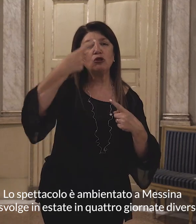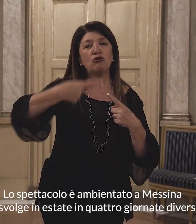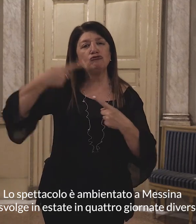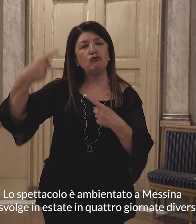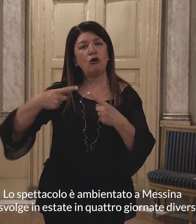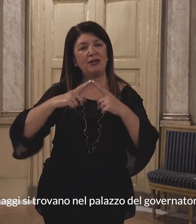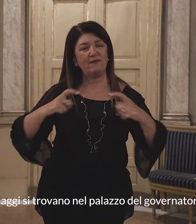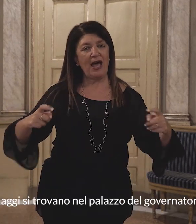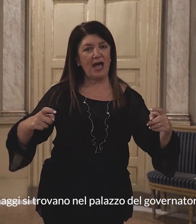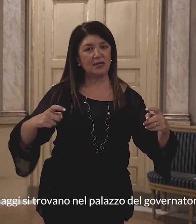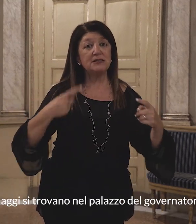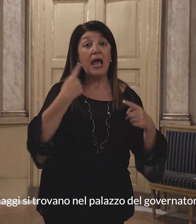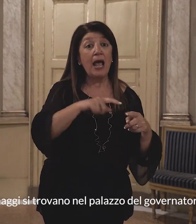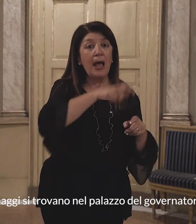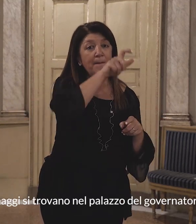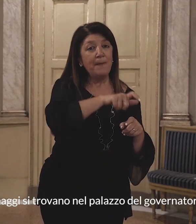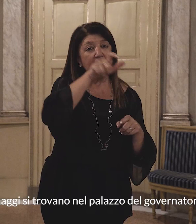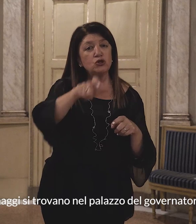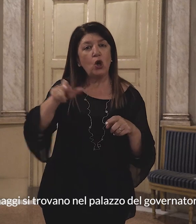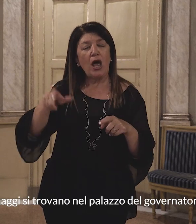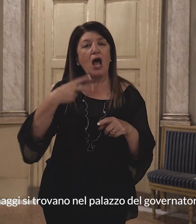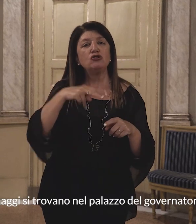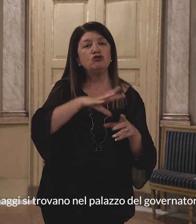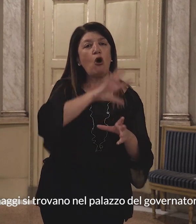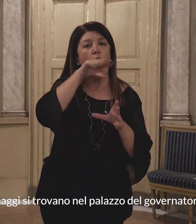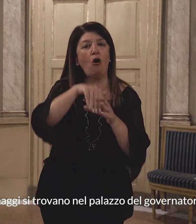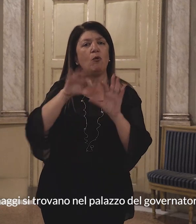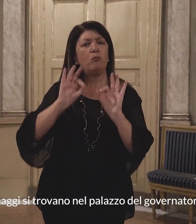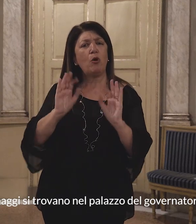Tutti i personaggi si trovano nel palazzo del governatore Leonato.